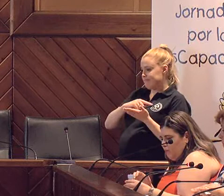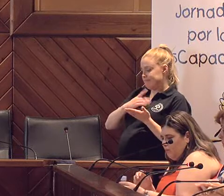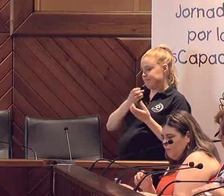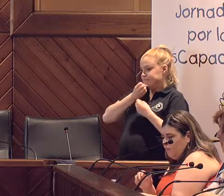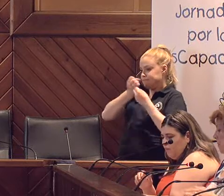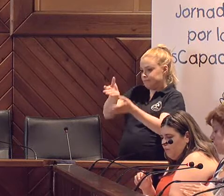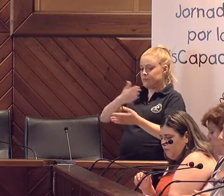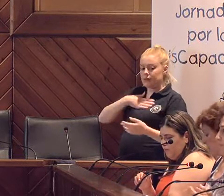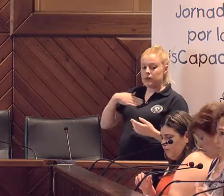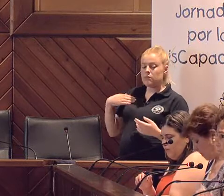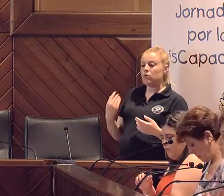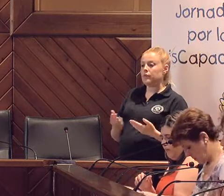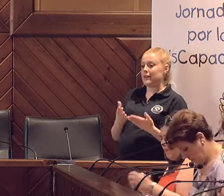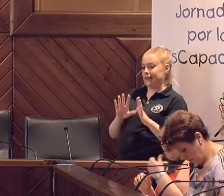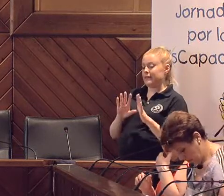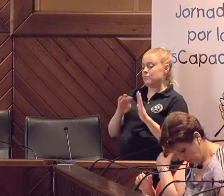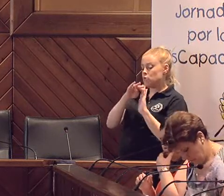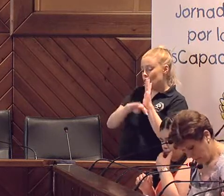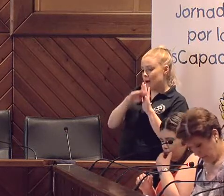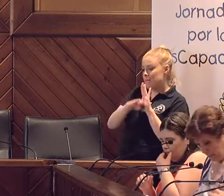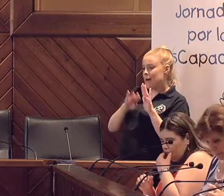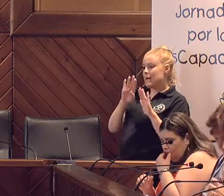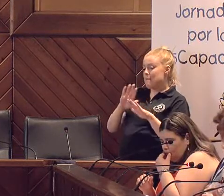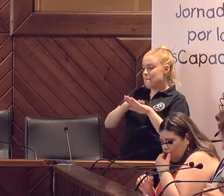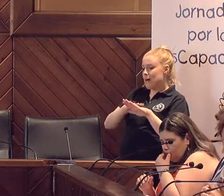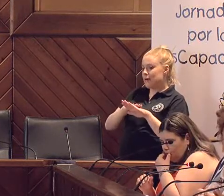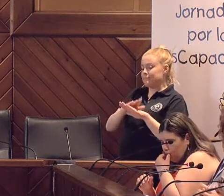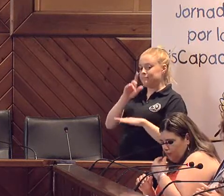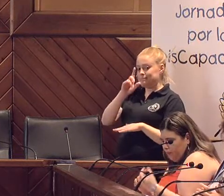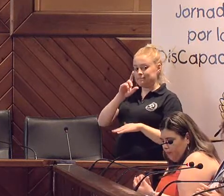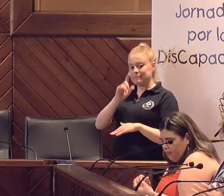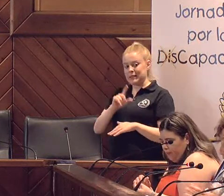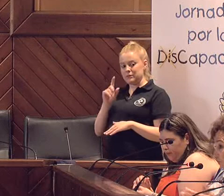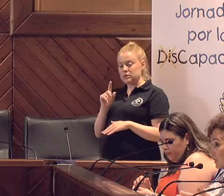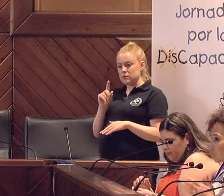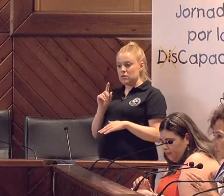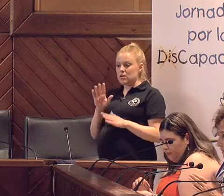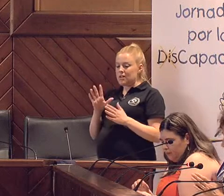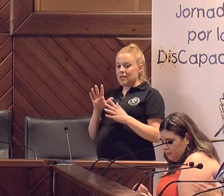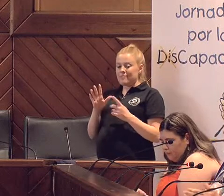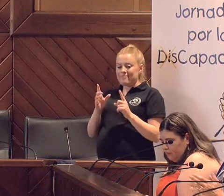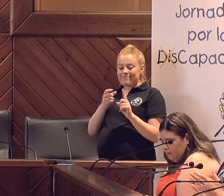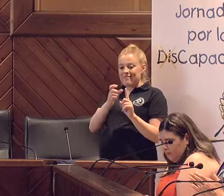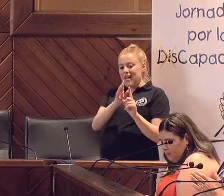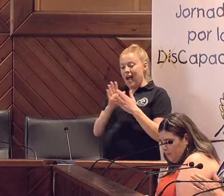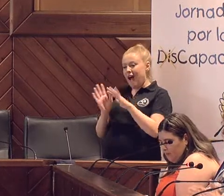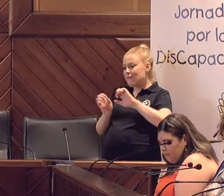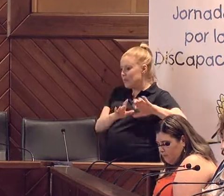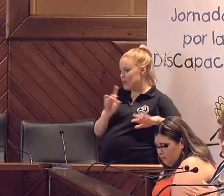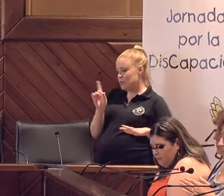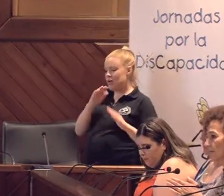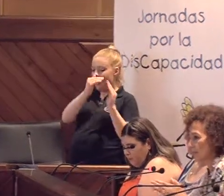es que, por favor, se puedan articular programas para que estas personas que están, no las abandonemos, que están en